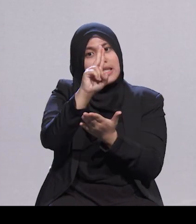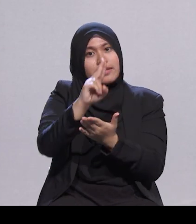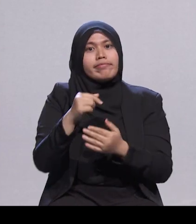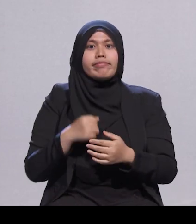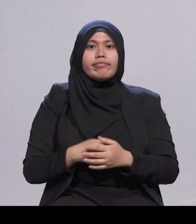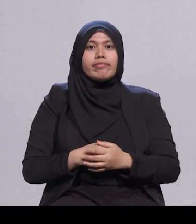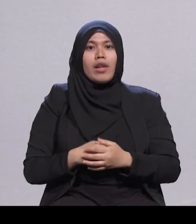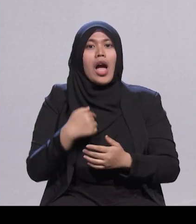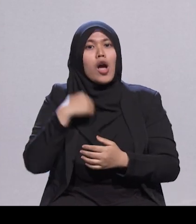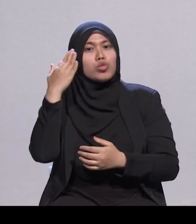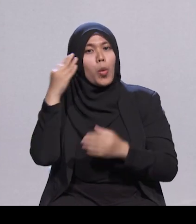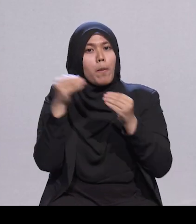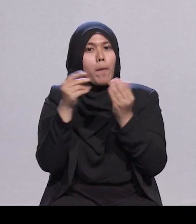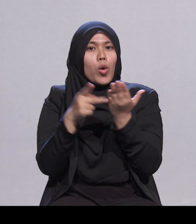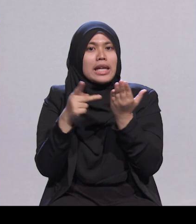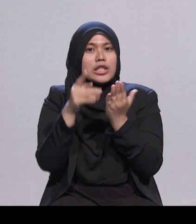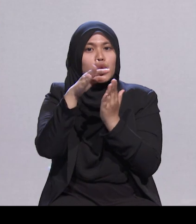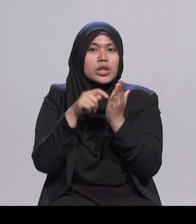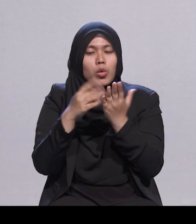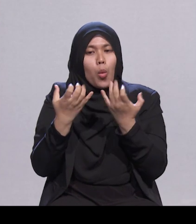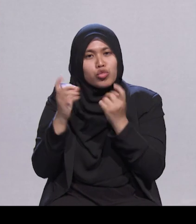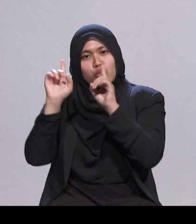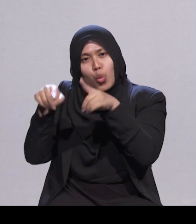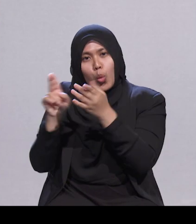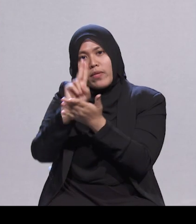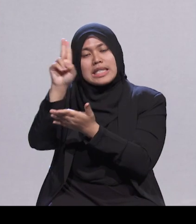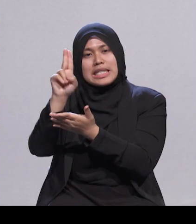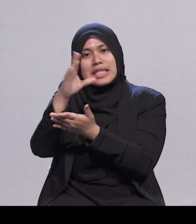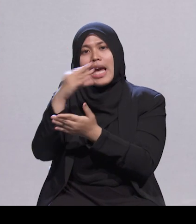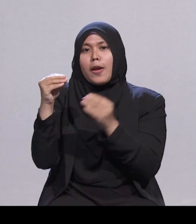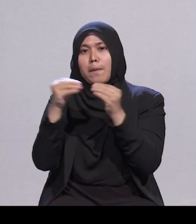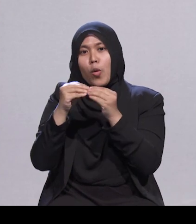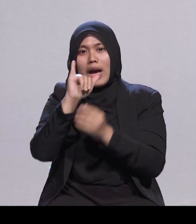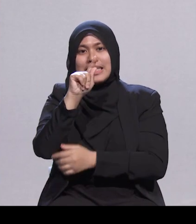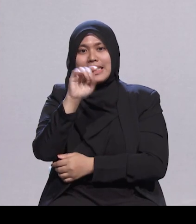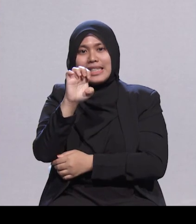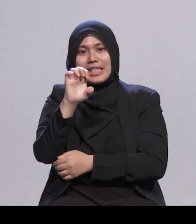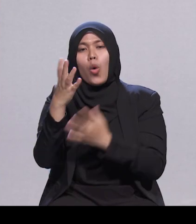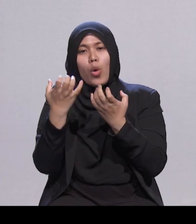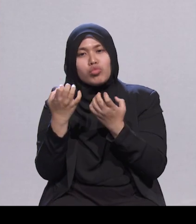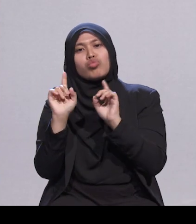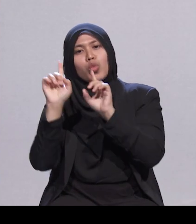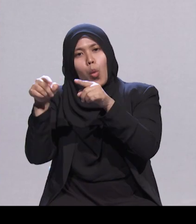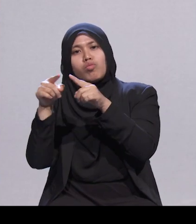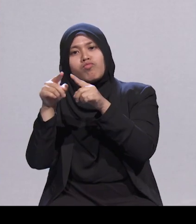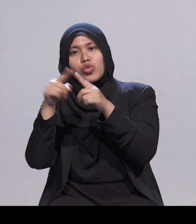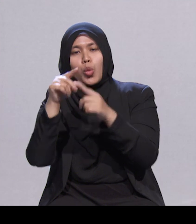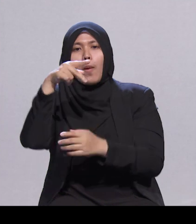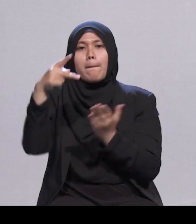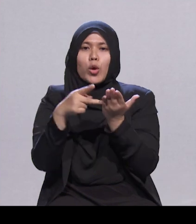mahu ke universiti dan ramai pelajar ITE mahu ke politeknik. Jadi, kita